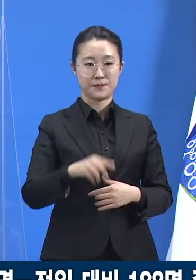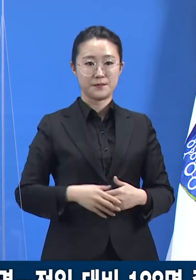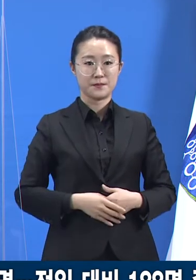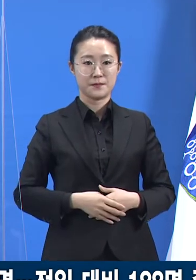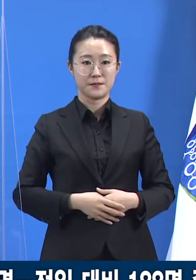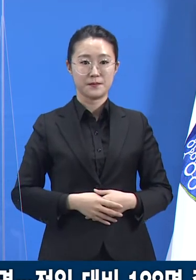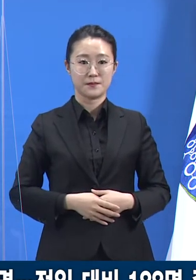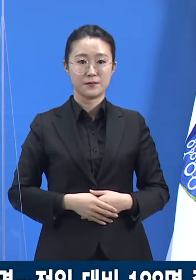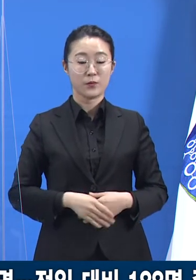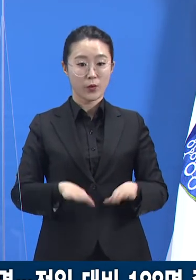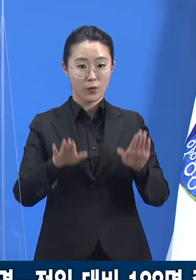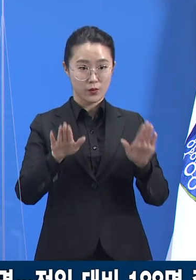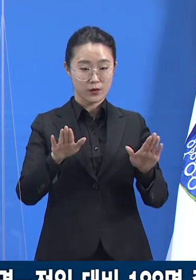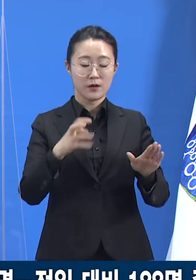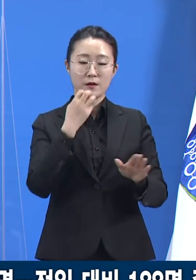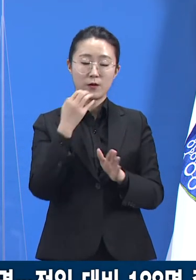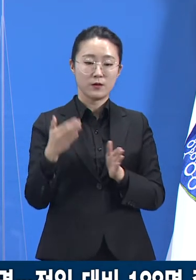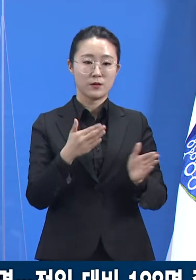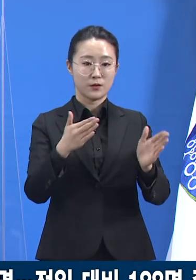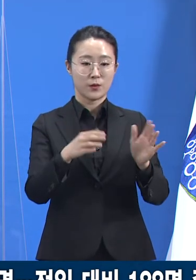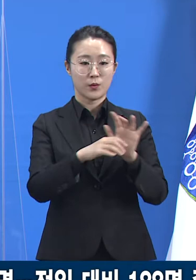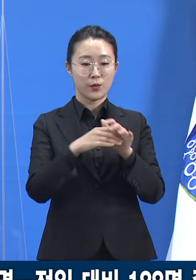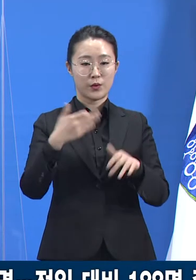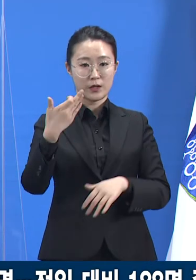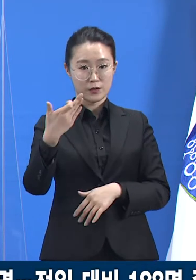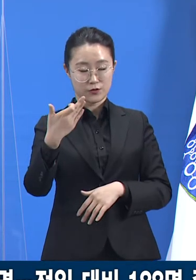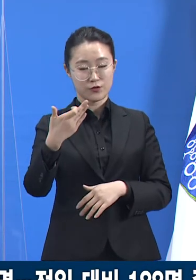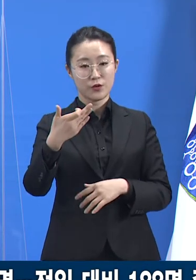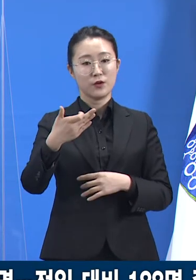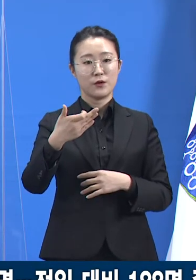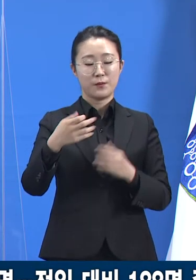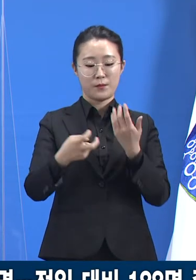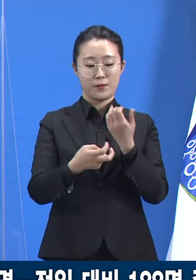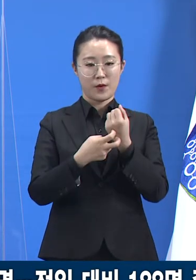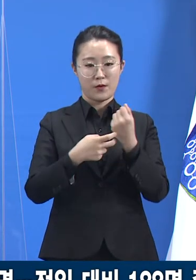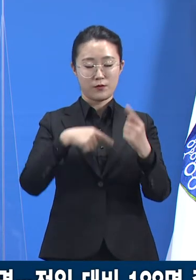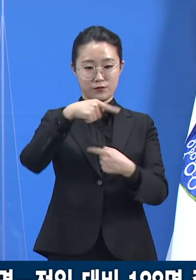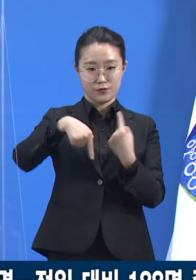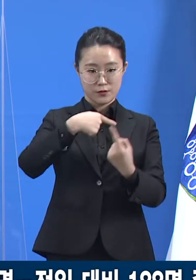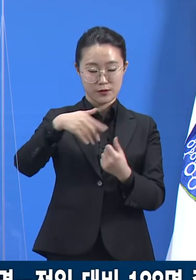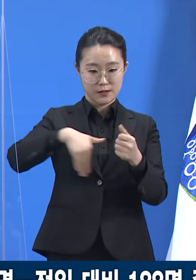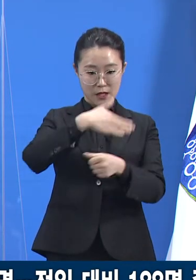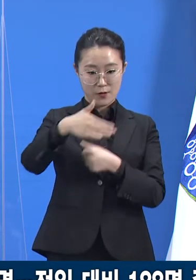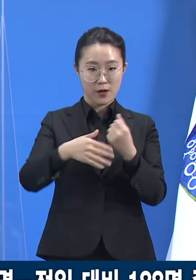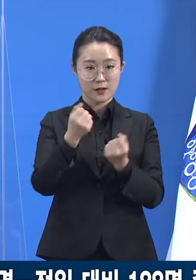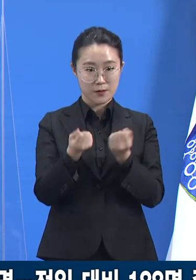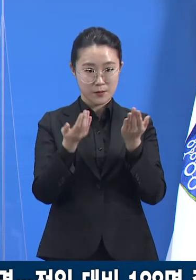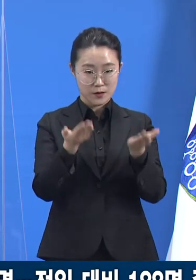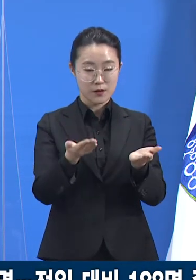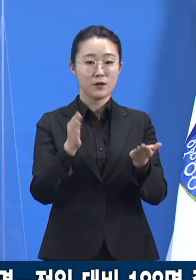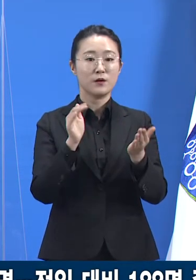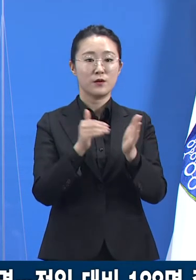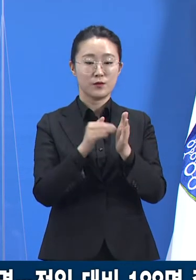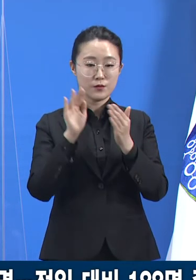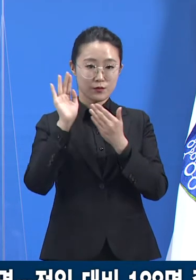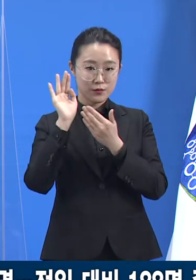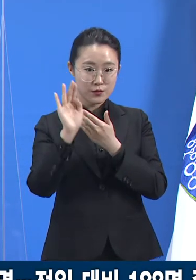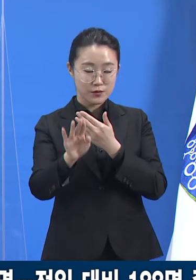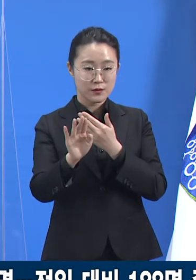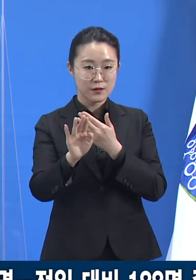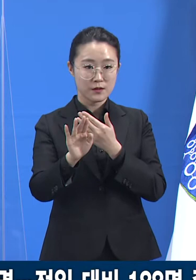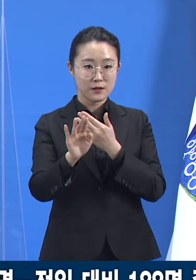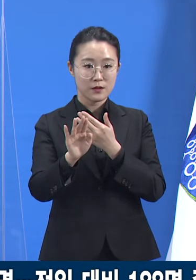오늘은 경기도 코로나19 병상 운용 현황에 대해 먼저 말씀드린 후 최근 확산세를 보이고 있는